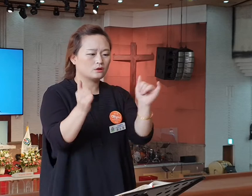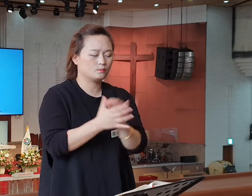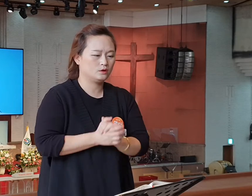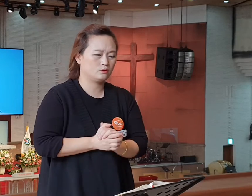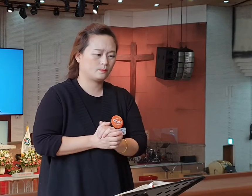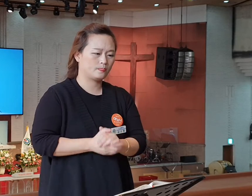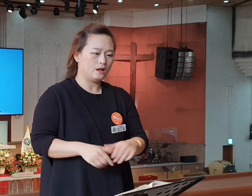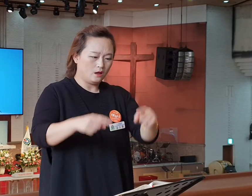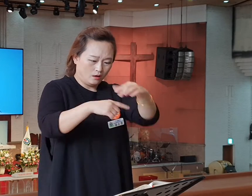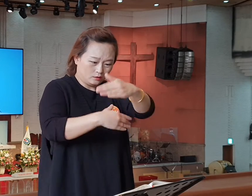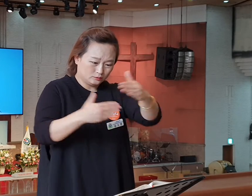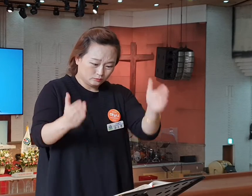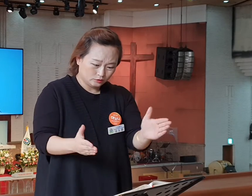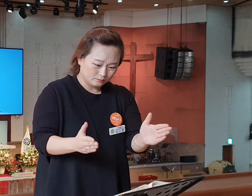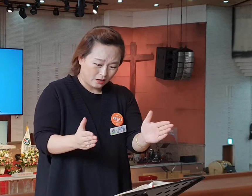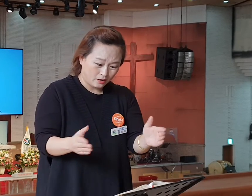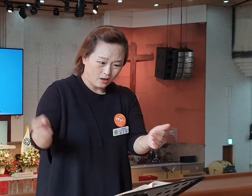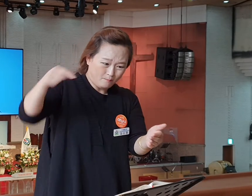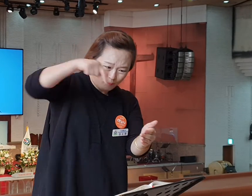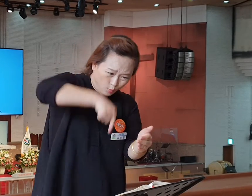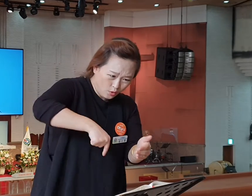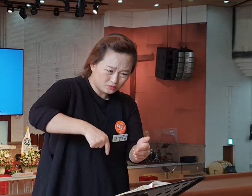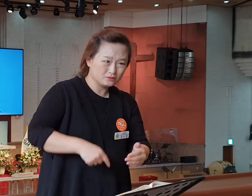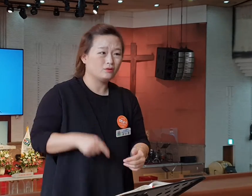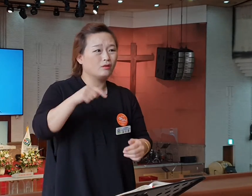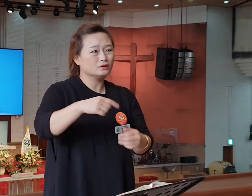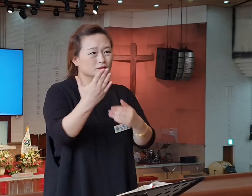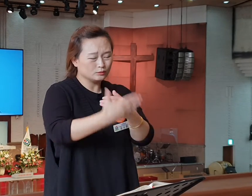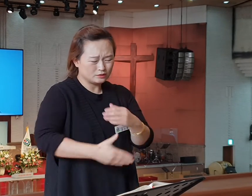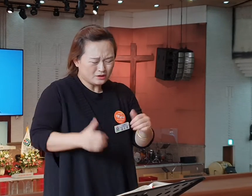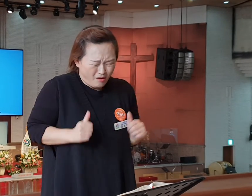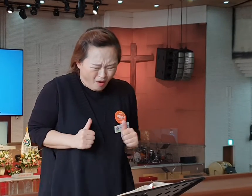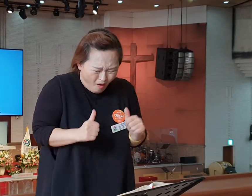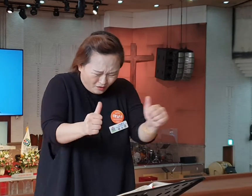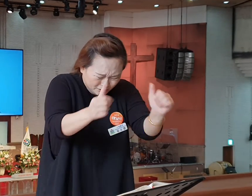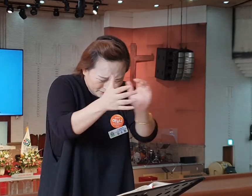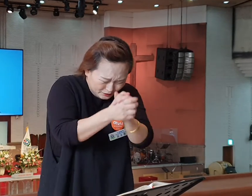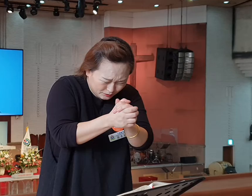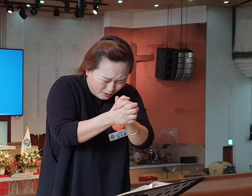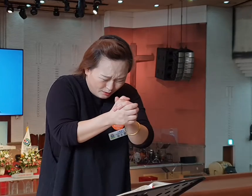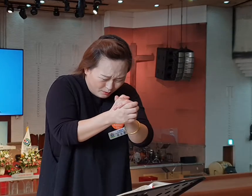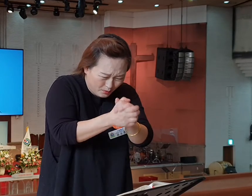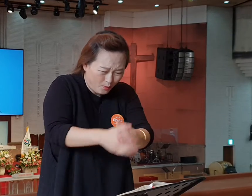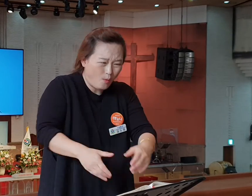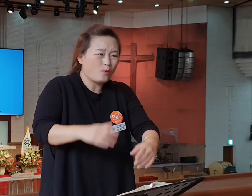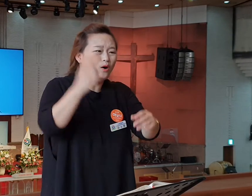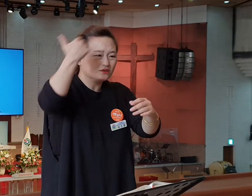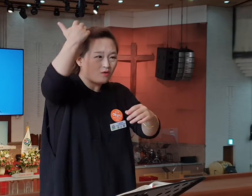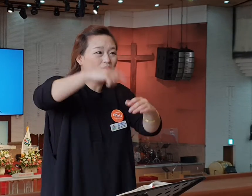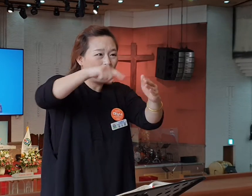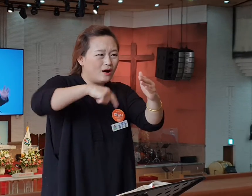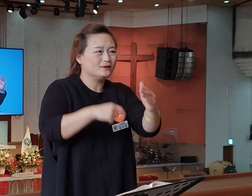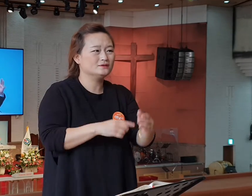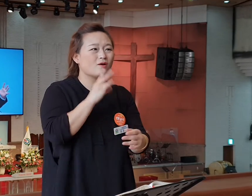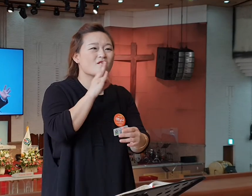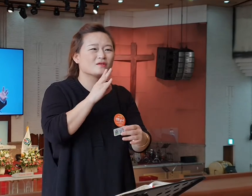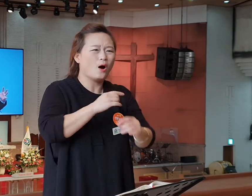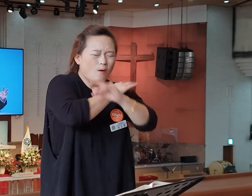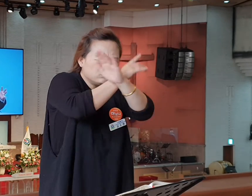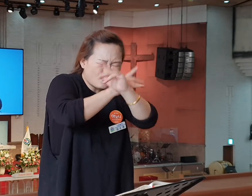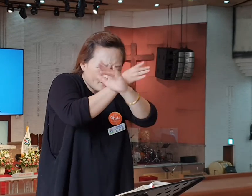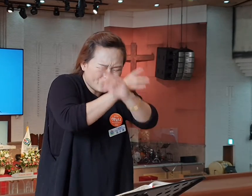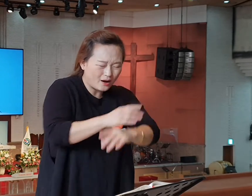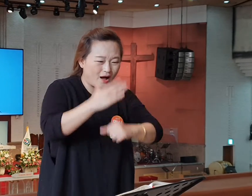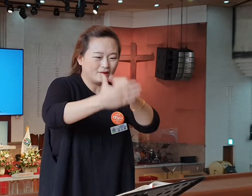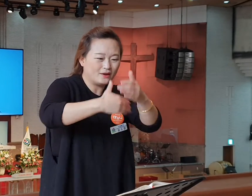두란노에 모여서 자기의 육체를 치면서 모였던 이 사람들 그렇게 성령 안에서 방언하고 예언하고 하나님과 화목한